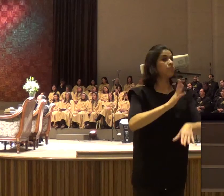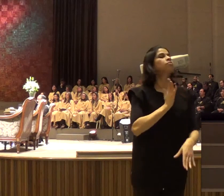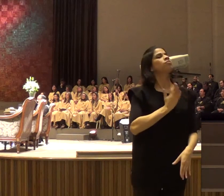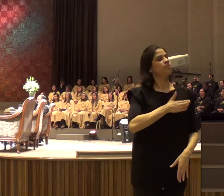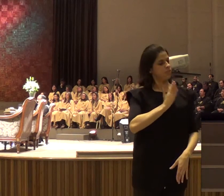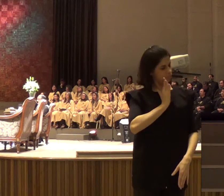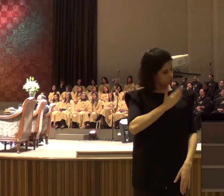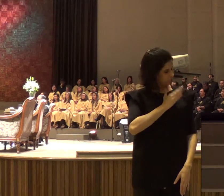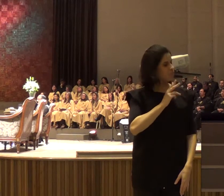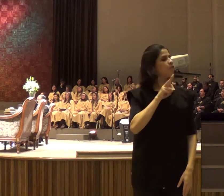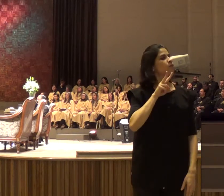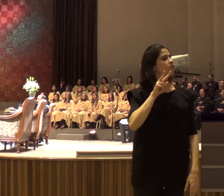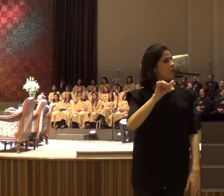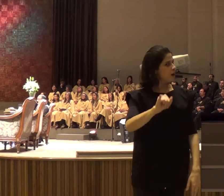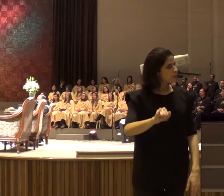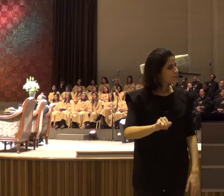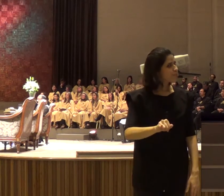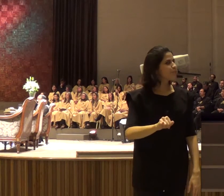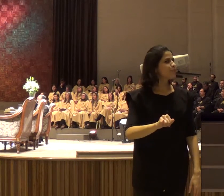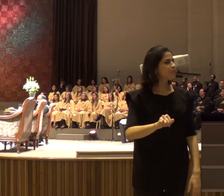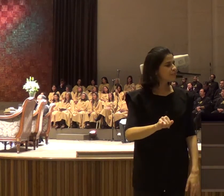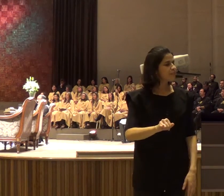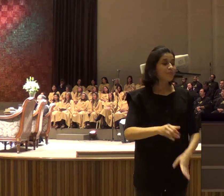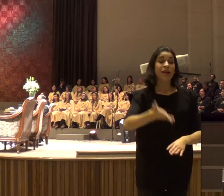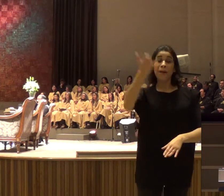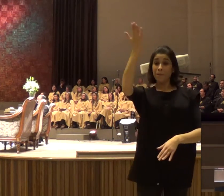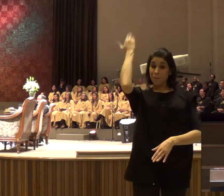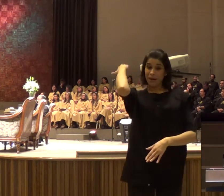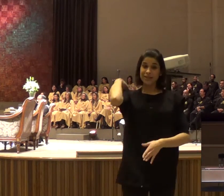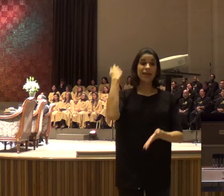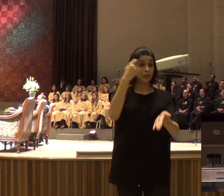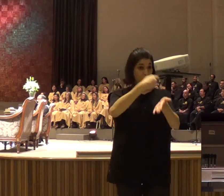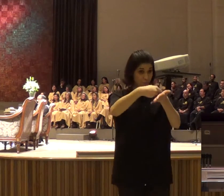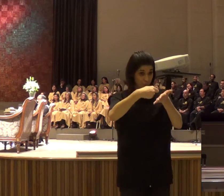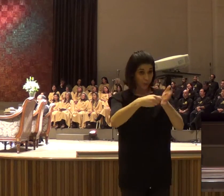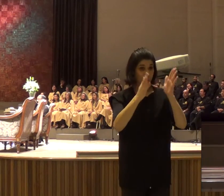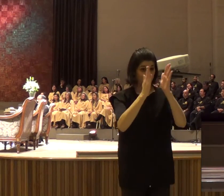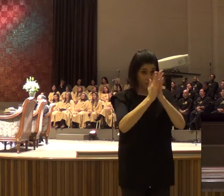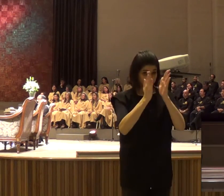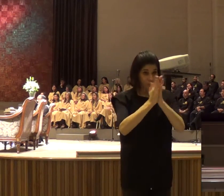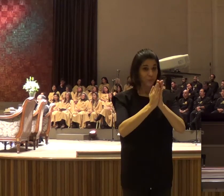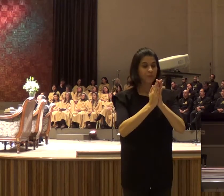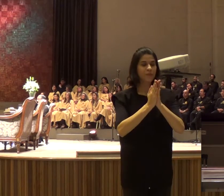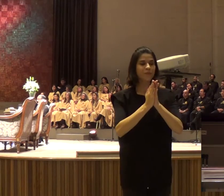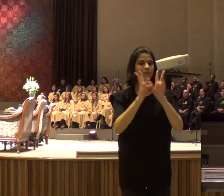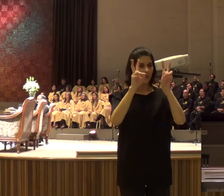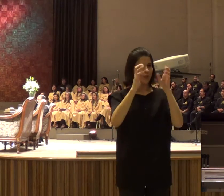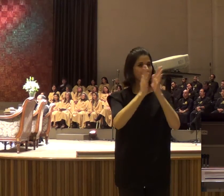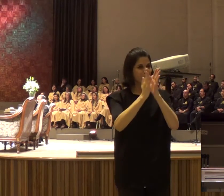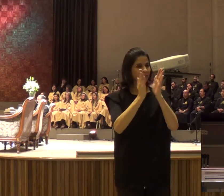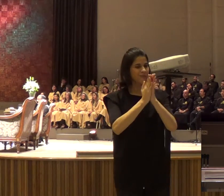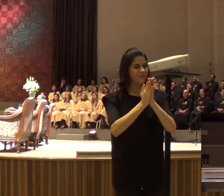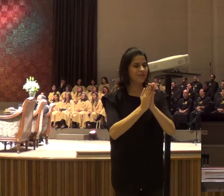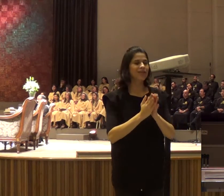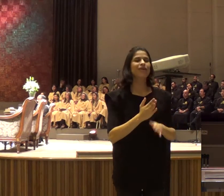aquele livrinho, orações que Deus gostaria de ouvir, que escrevi, meu pai, quando estava vivo, deu de presente,